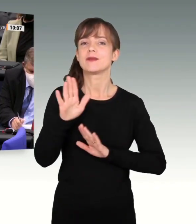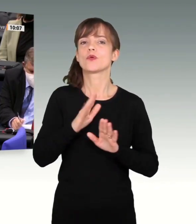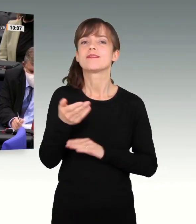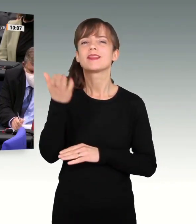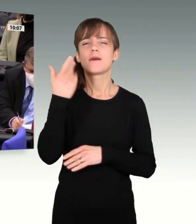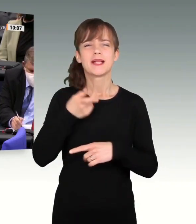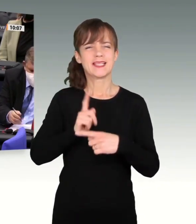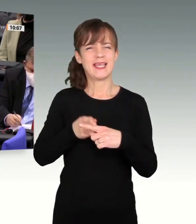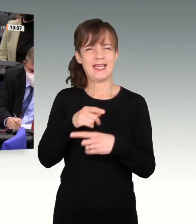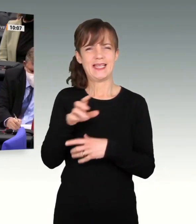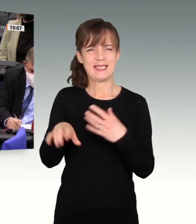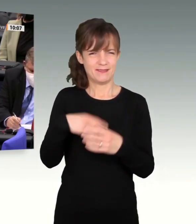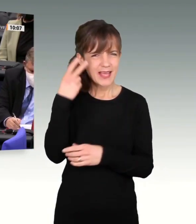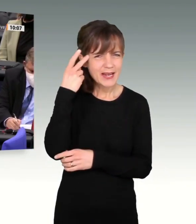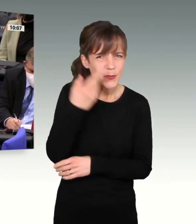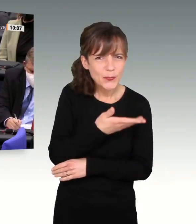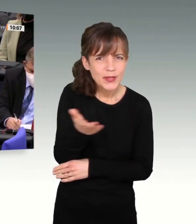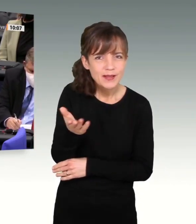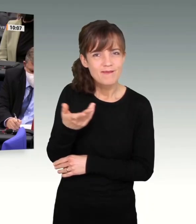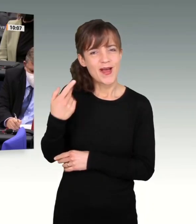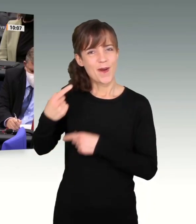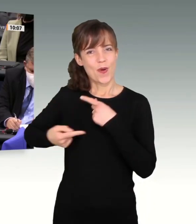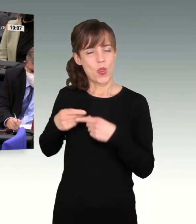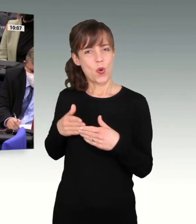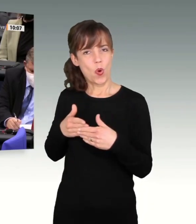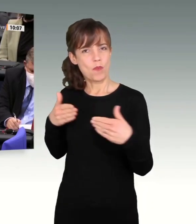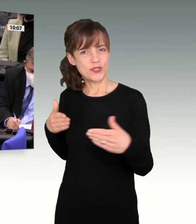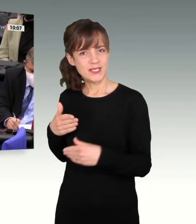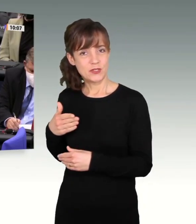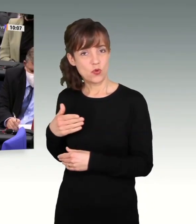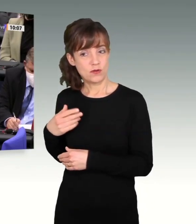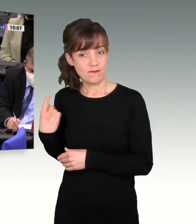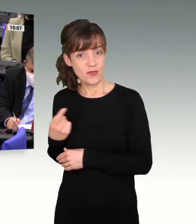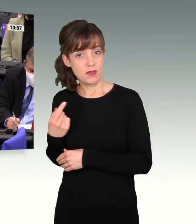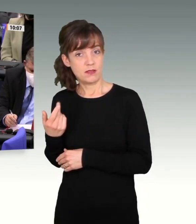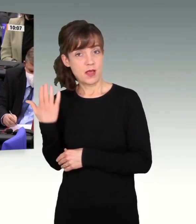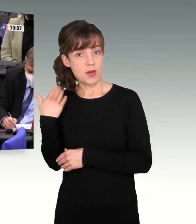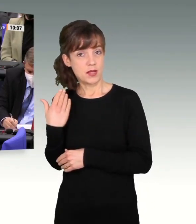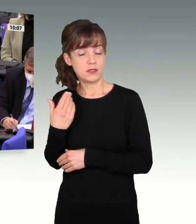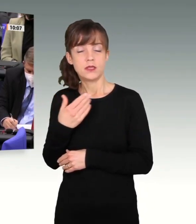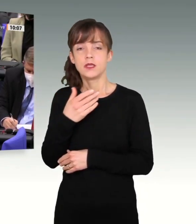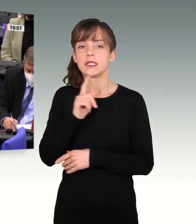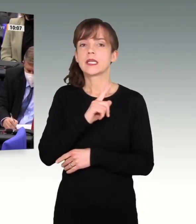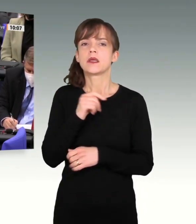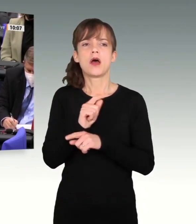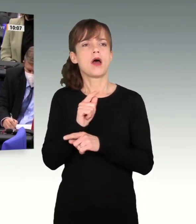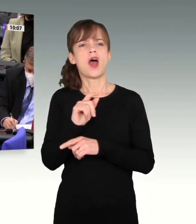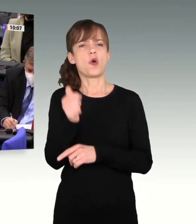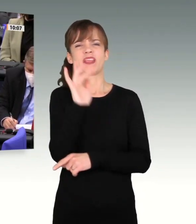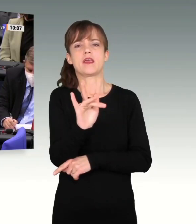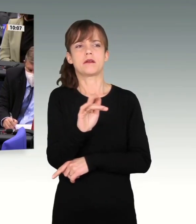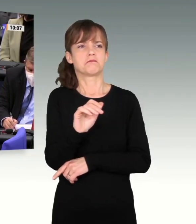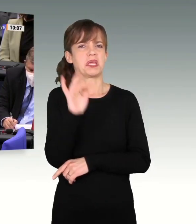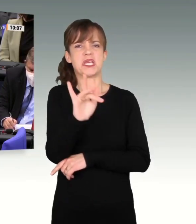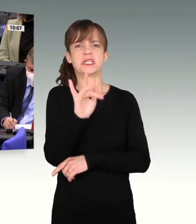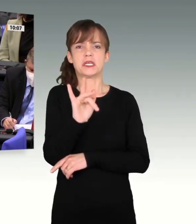in der Griechenlandkrise, ich möchte daran erinnern, als Opposition sind wir nicht der Versuchung erlegen, einfach dagegen zu sein, sondern